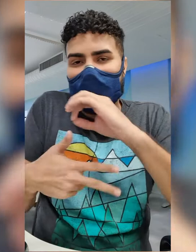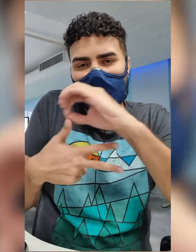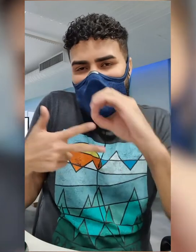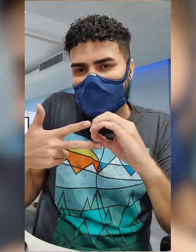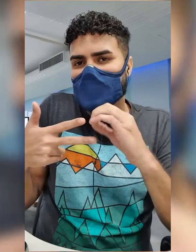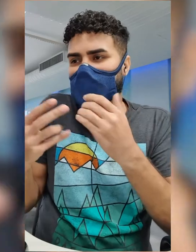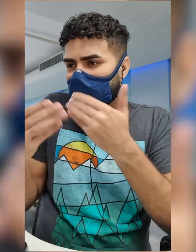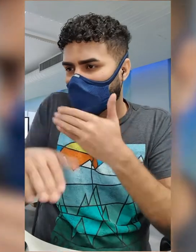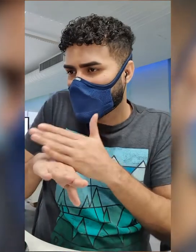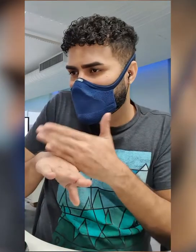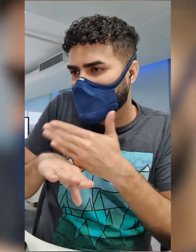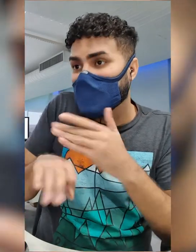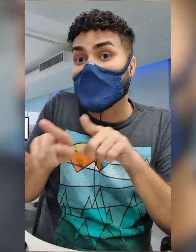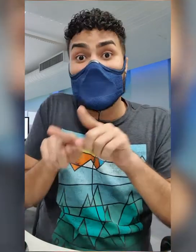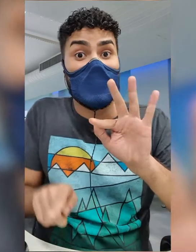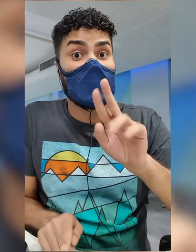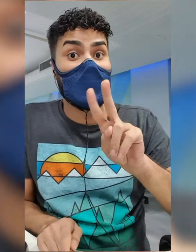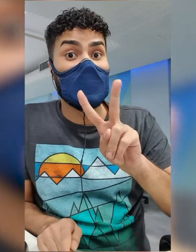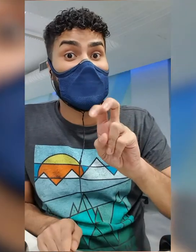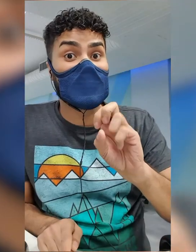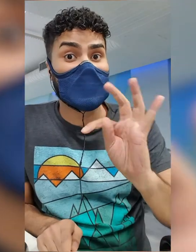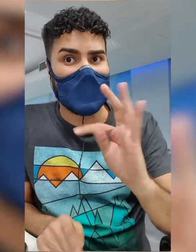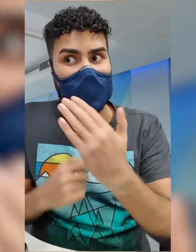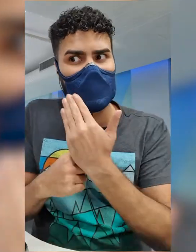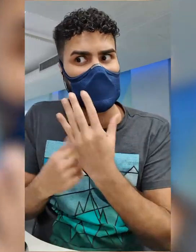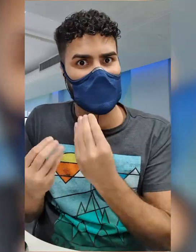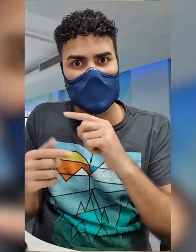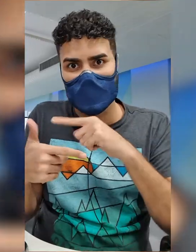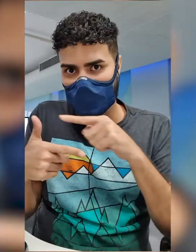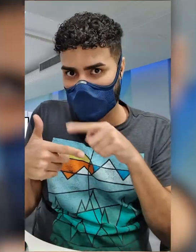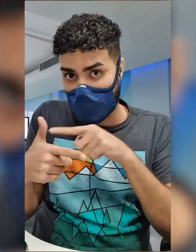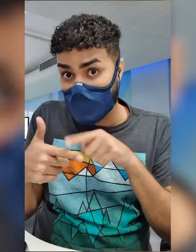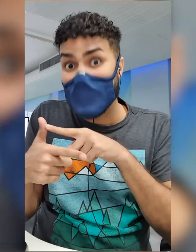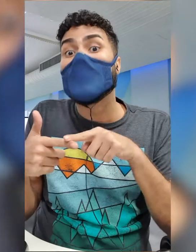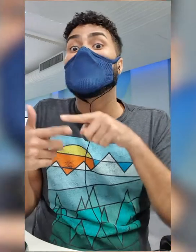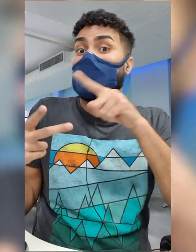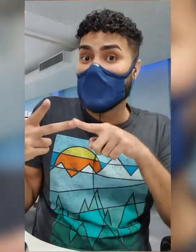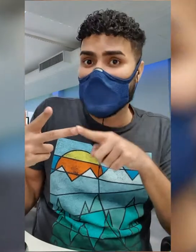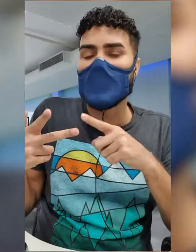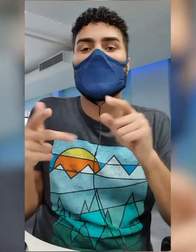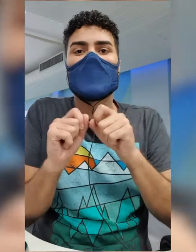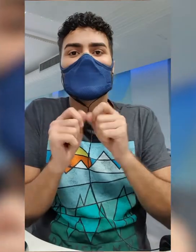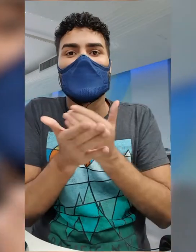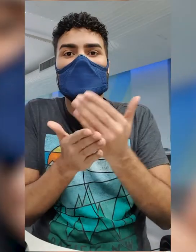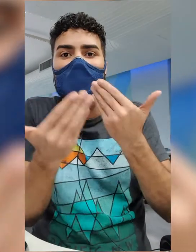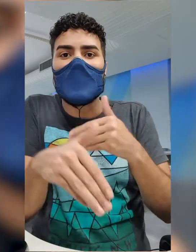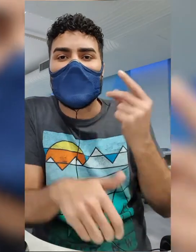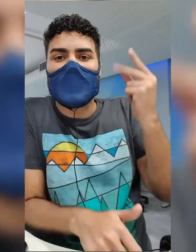voltados para o Enem e para a FUVEST. Isso ajuda bastante. E quando acaba esse exercício do dia, que é uma revisão bem rápida, eu pego provas